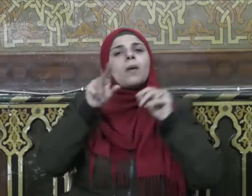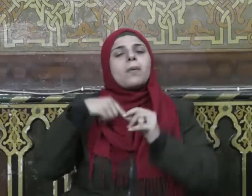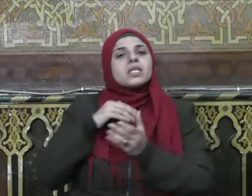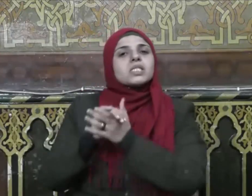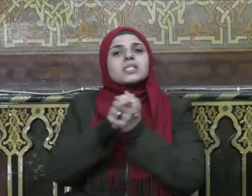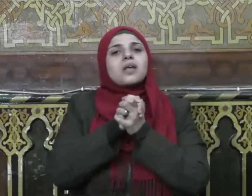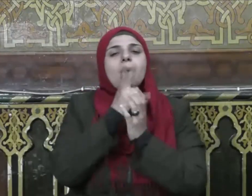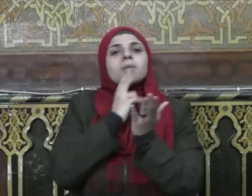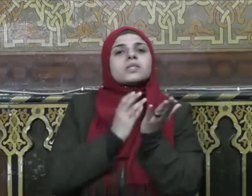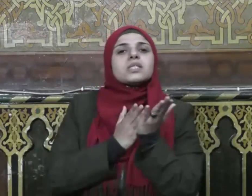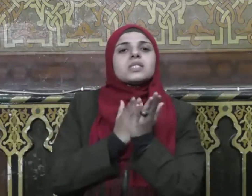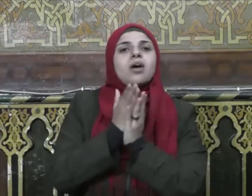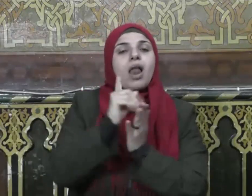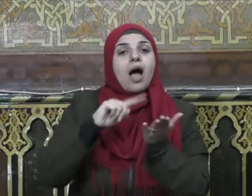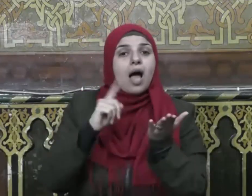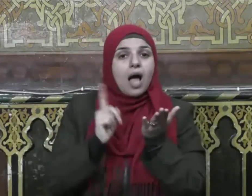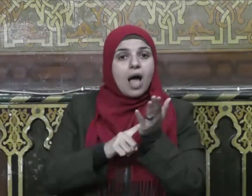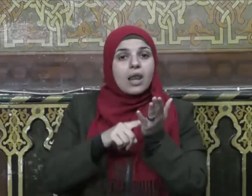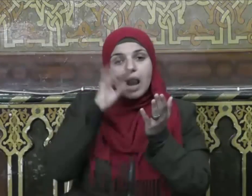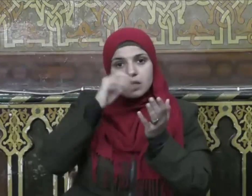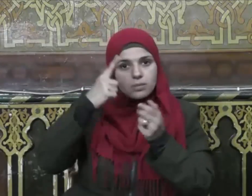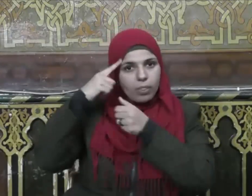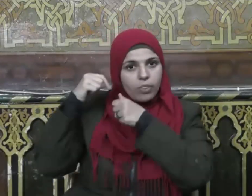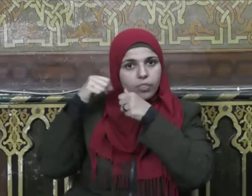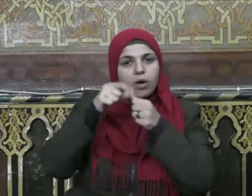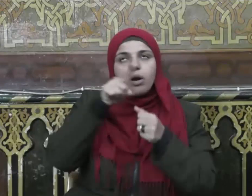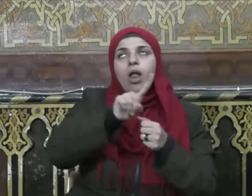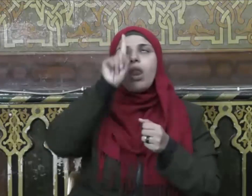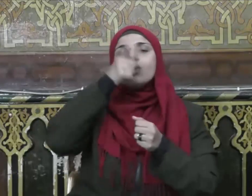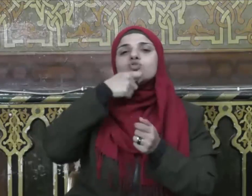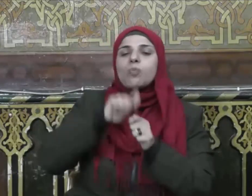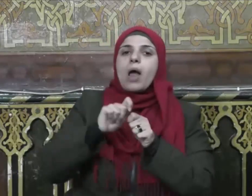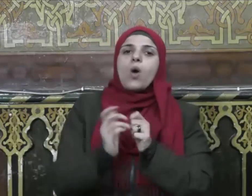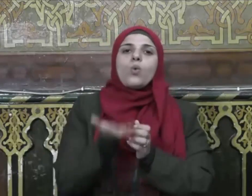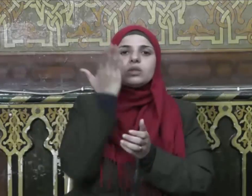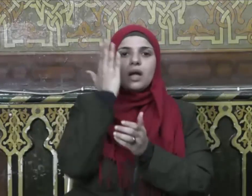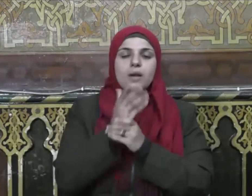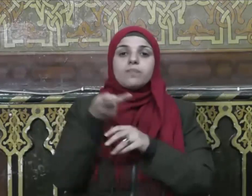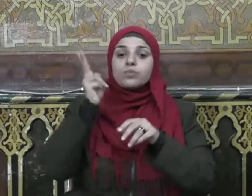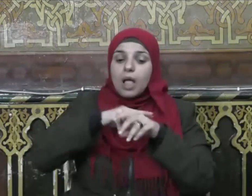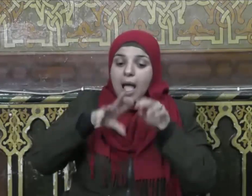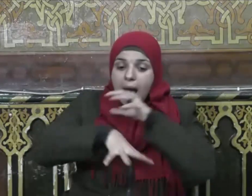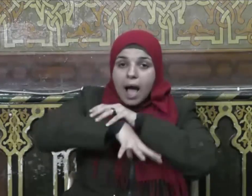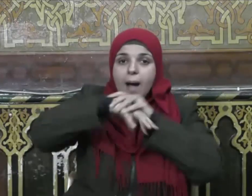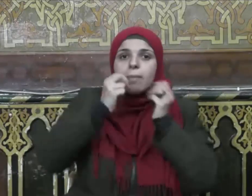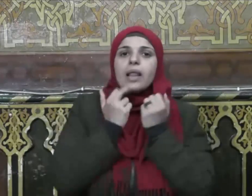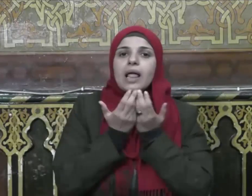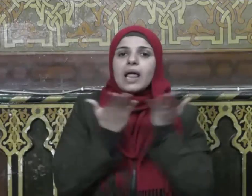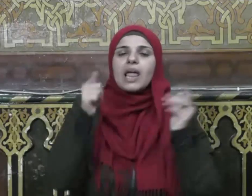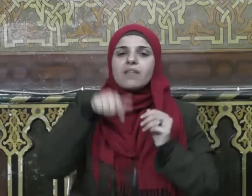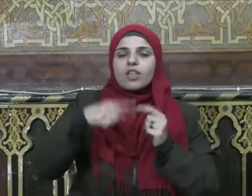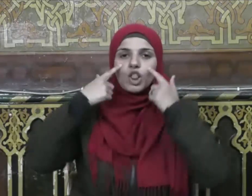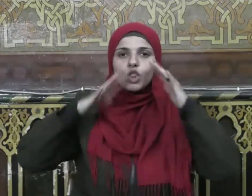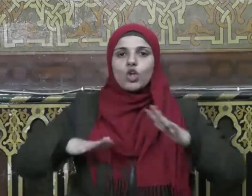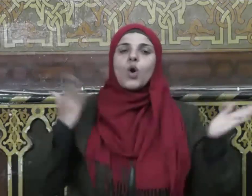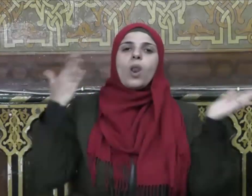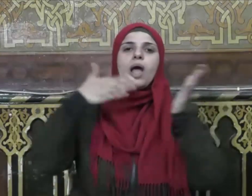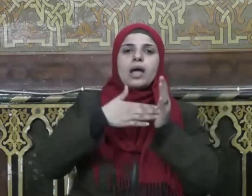الصالحين أنها تذكر بالله عز وجل وتثمر خيرا في الدنيا والآخرة فعن ابن